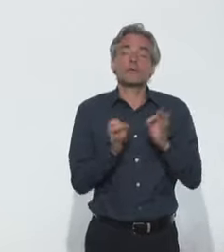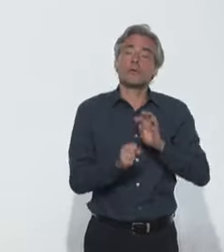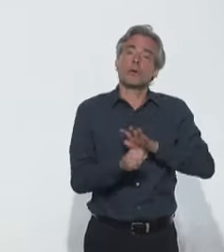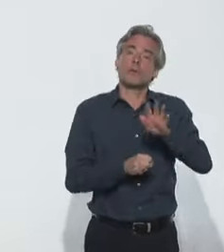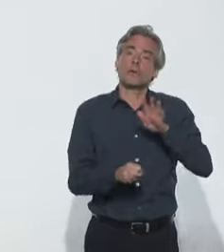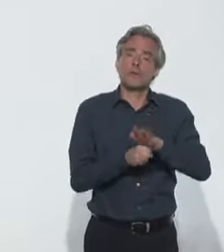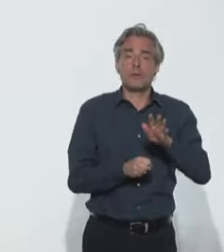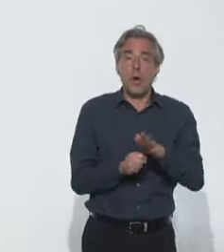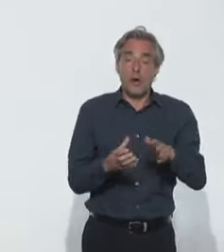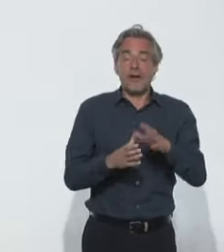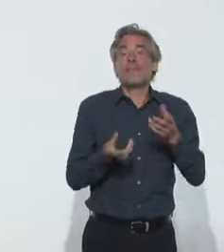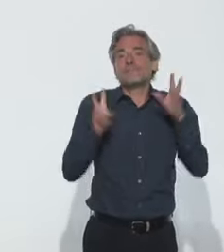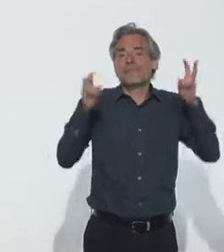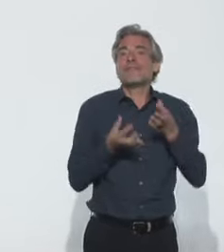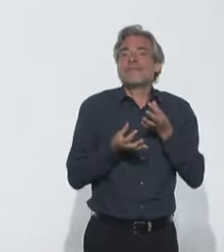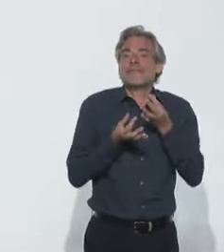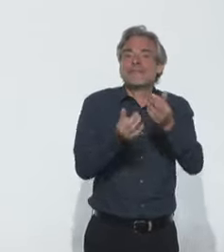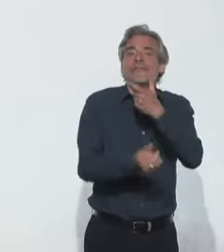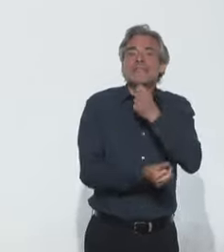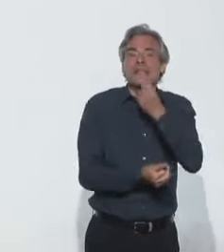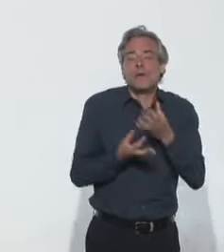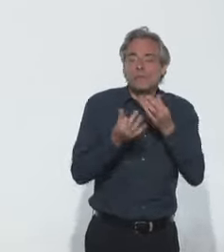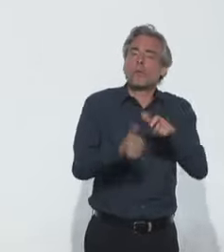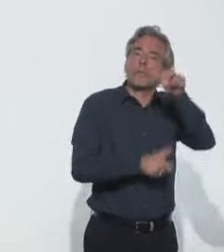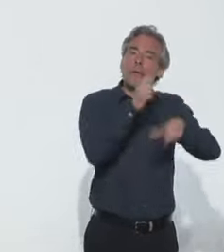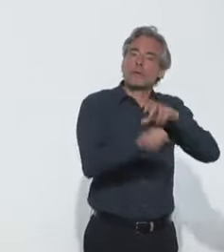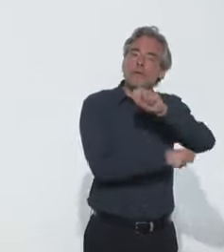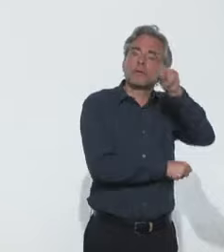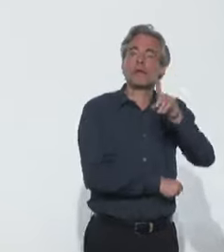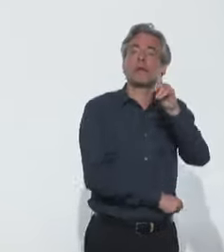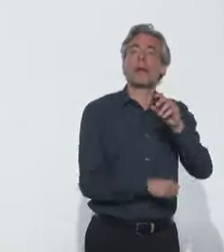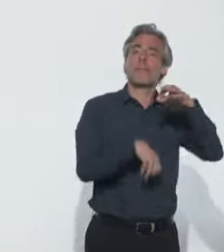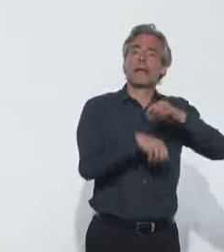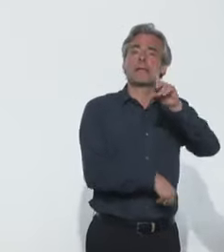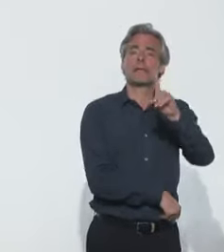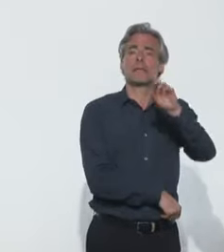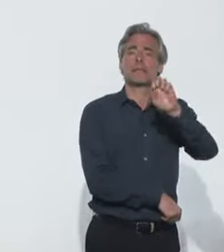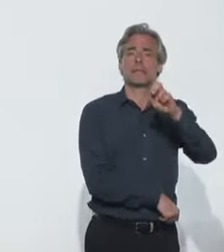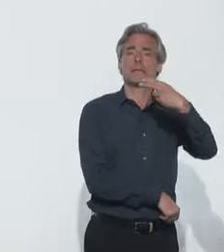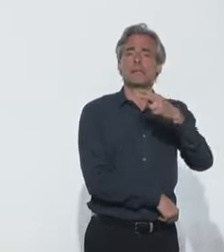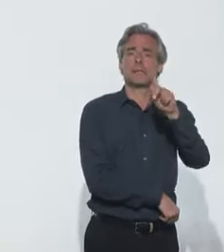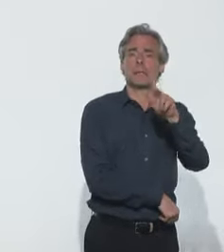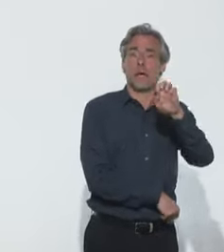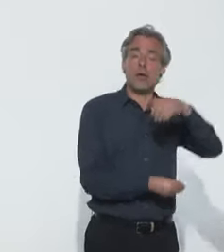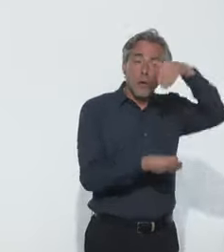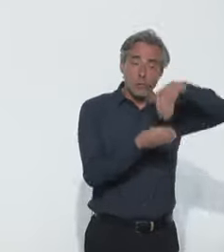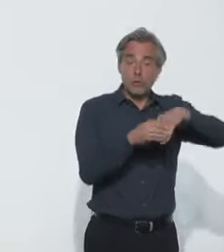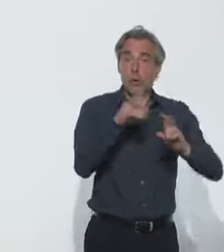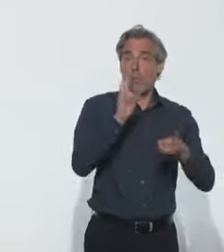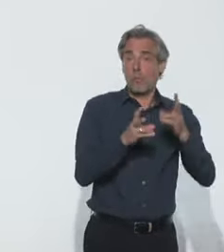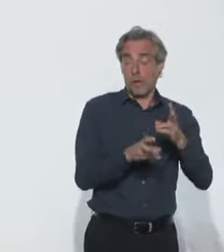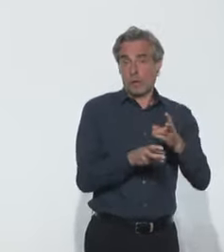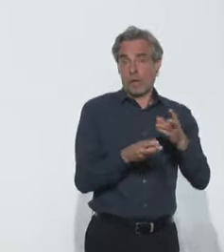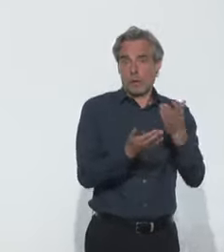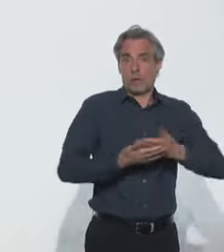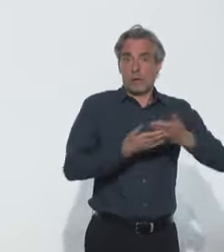anticorps facilitants. Les Françaises et les Français qui voyagent connaissent la dingue et on sait que dans cet arbovirus, on peut faire des formes